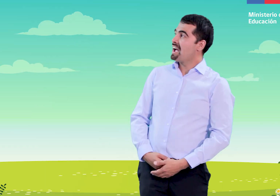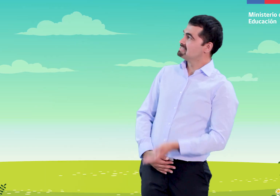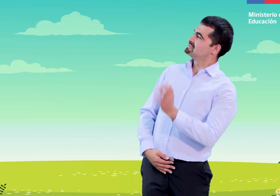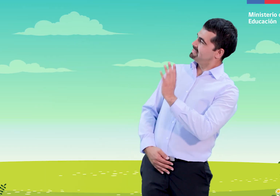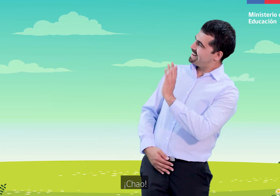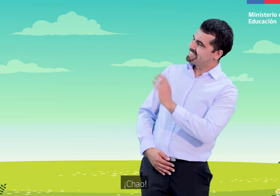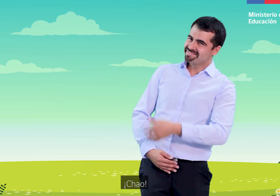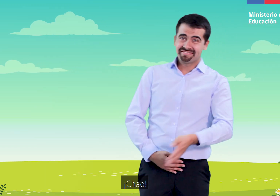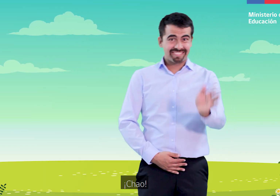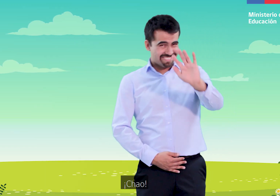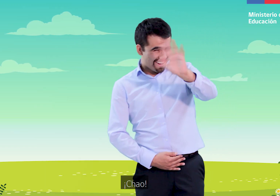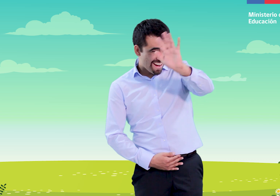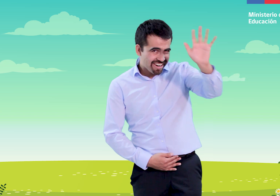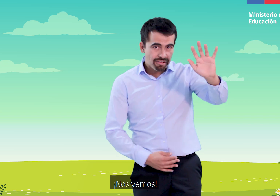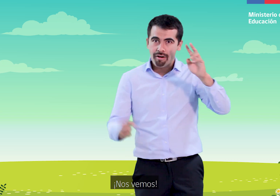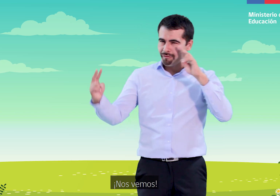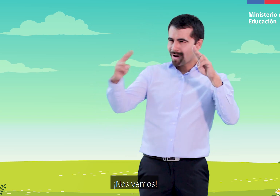¡Chao! ¡Nos vemos!